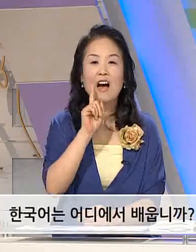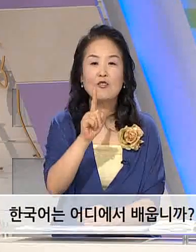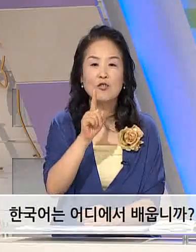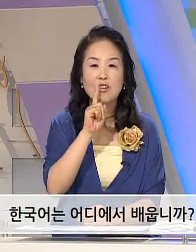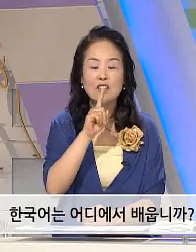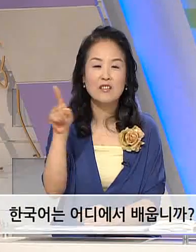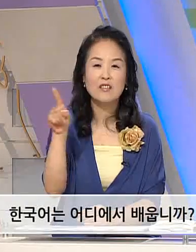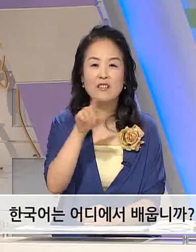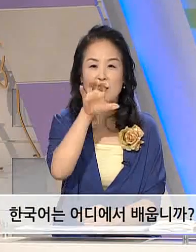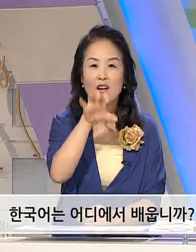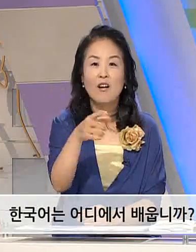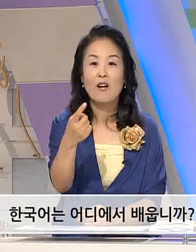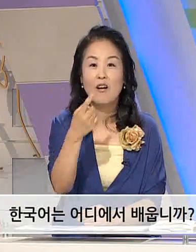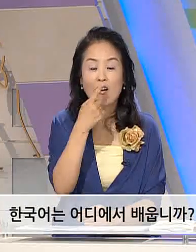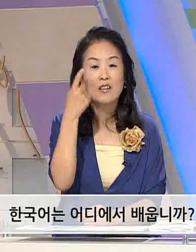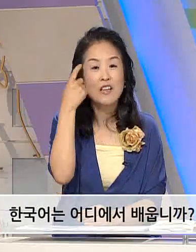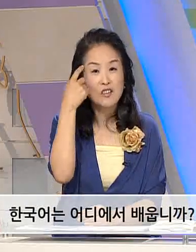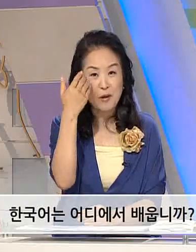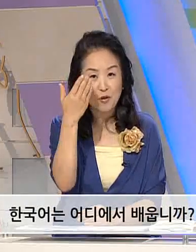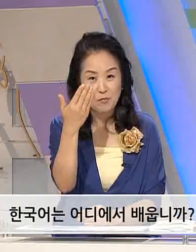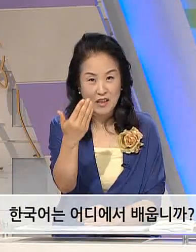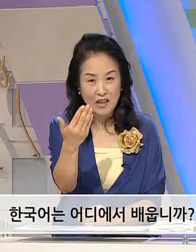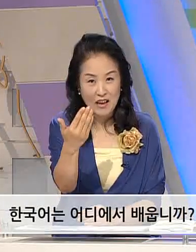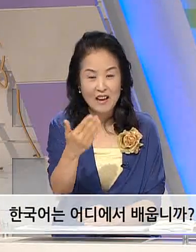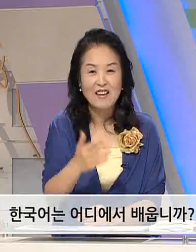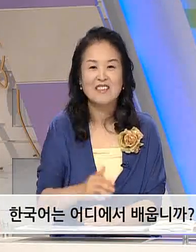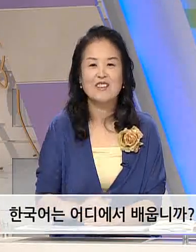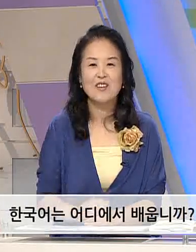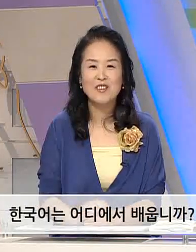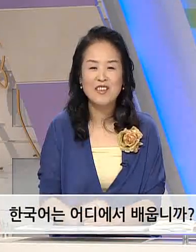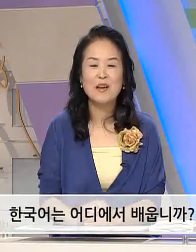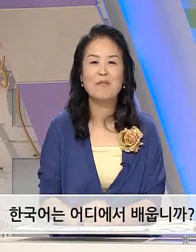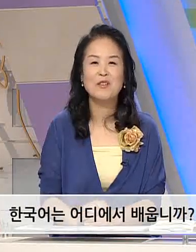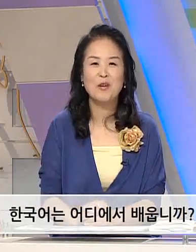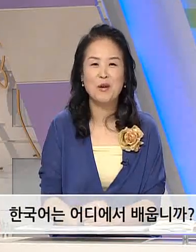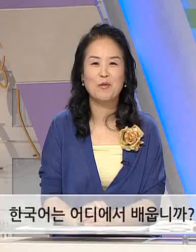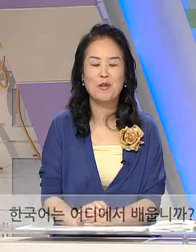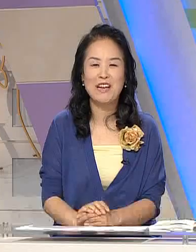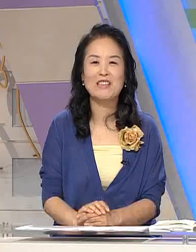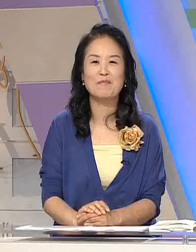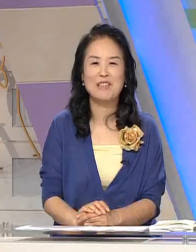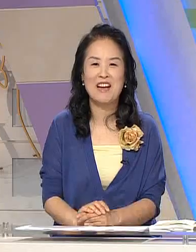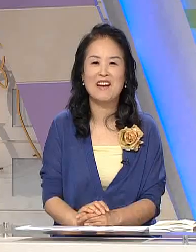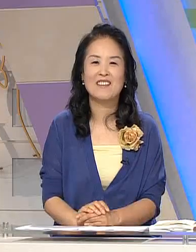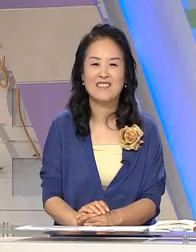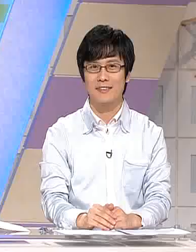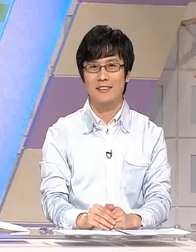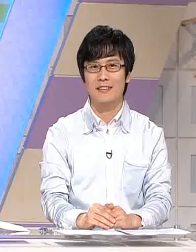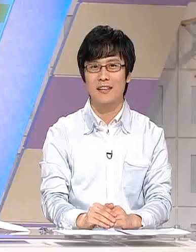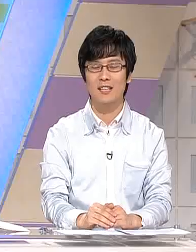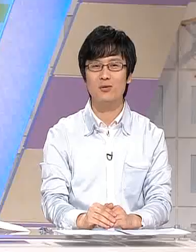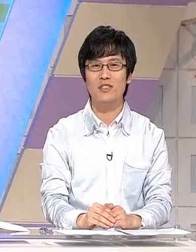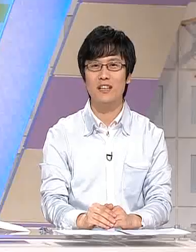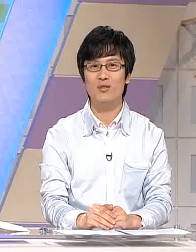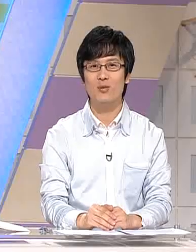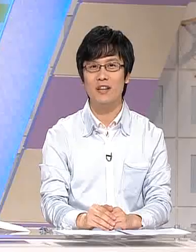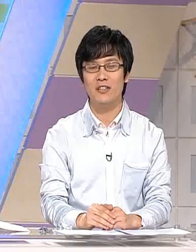한국어는 어디에서 배웁니까? 자 천천히 한 번 더 배워보도록 하겠습니다. 한국이라는 수화